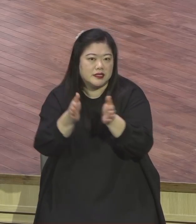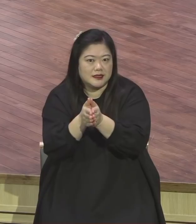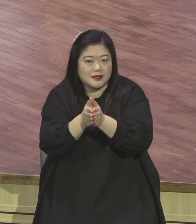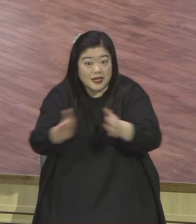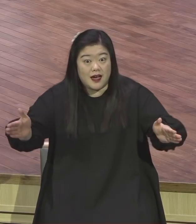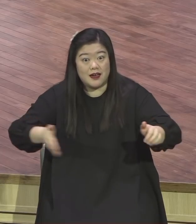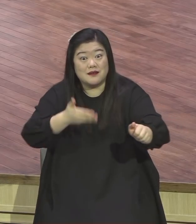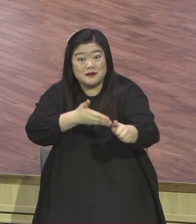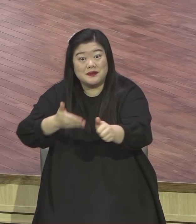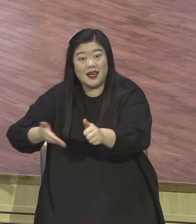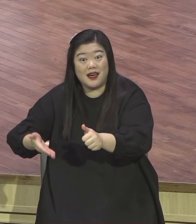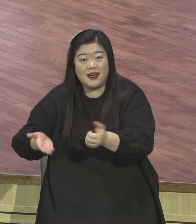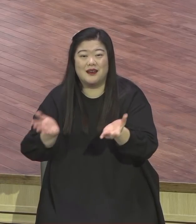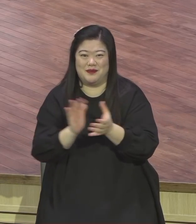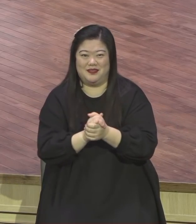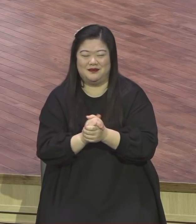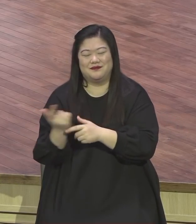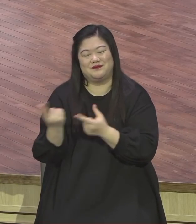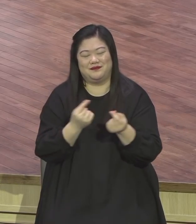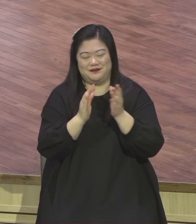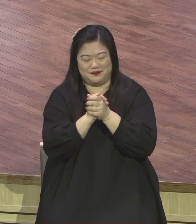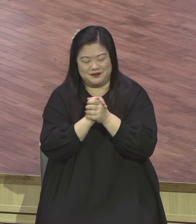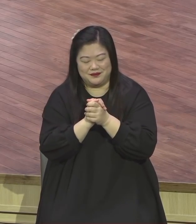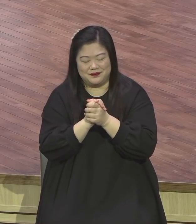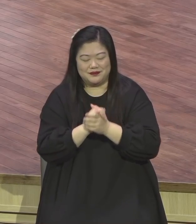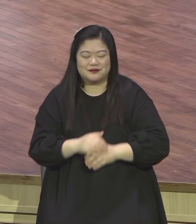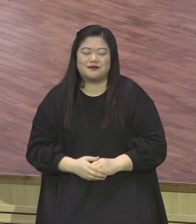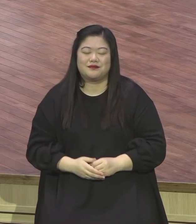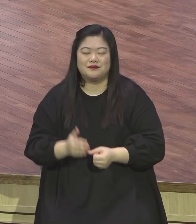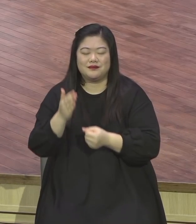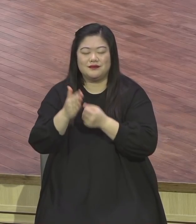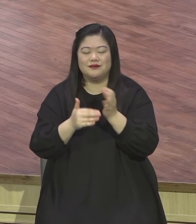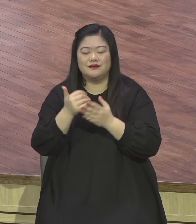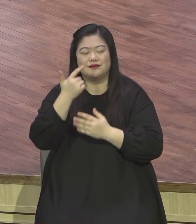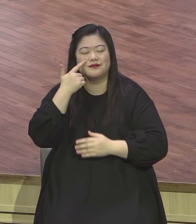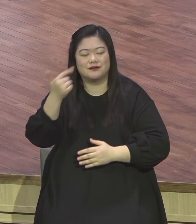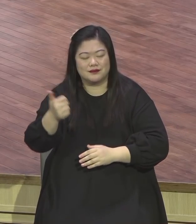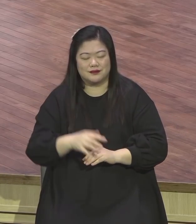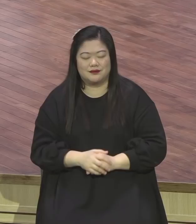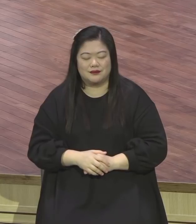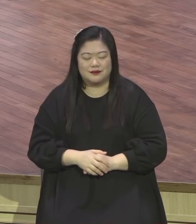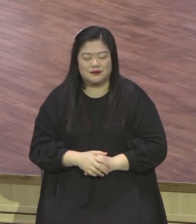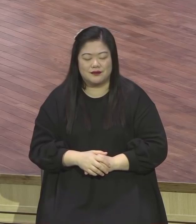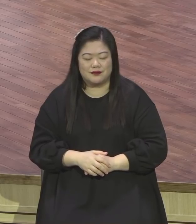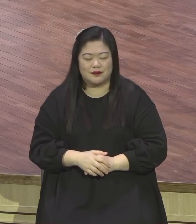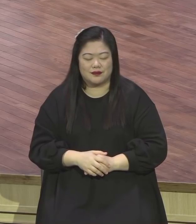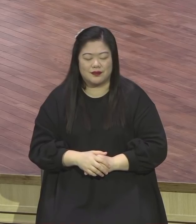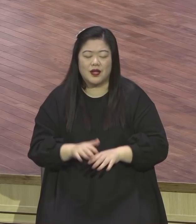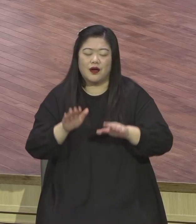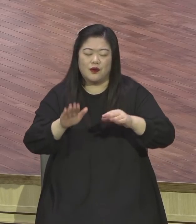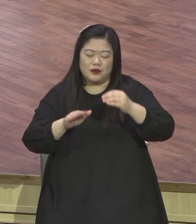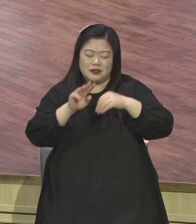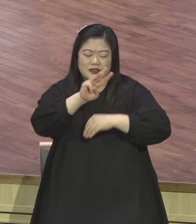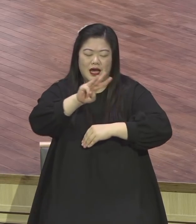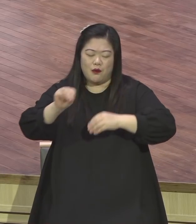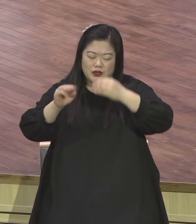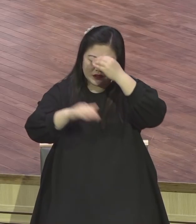축복합니다 기도합시다 아버지 하나님 우리 영계의 모든 성도들 백배의 결실을 맺기